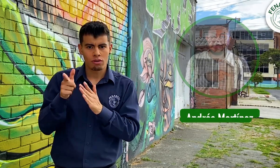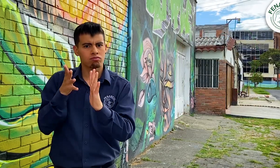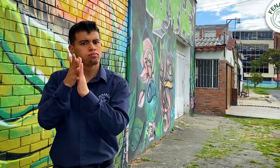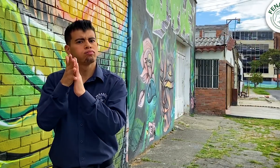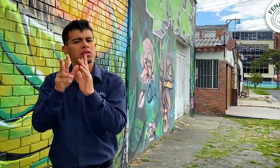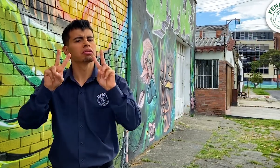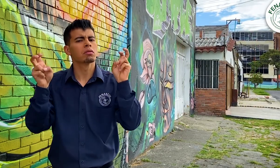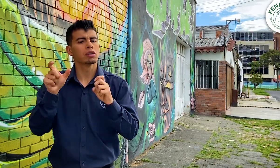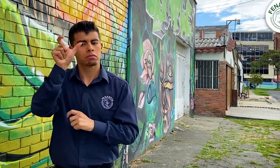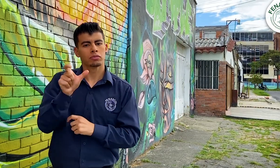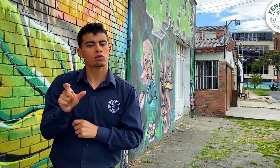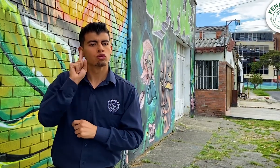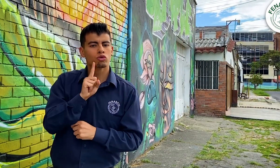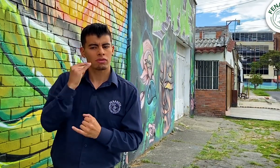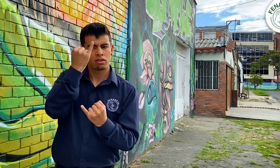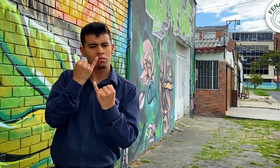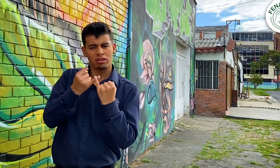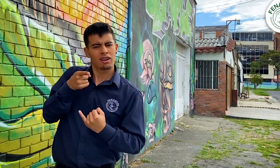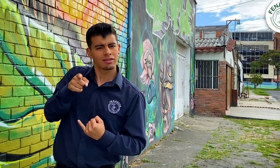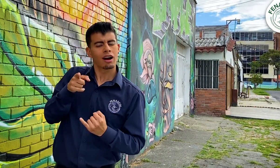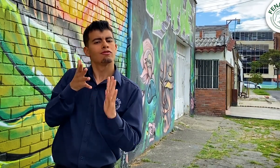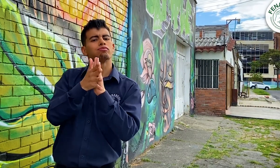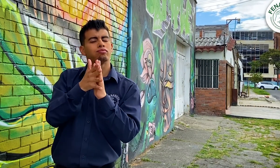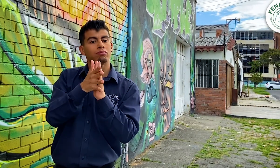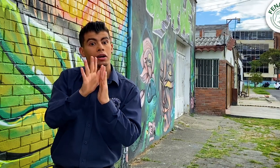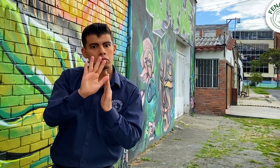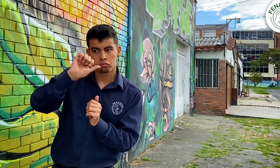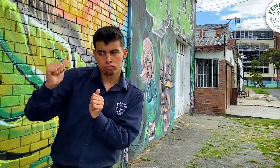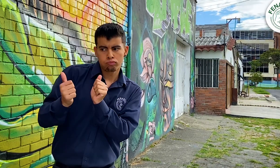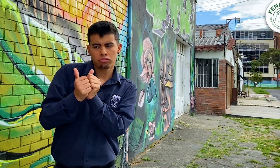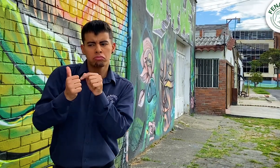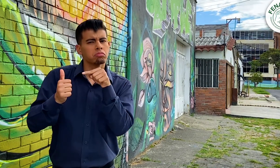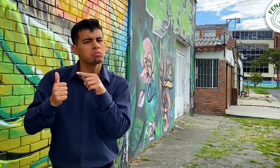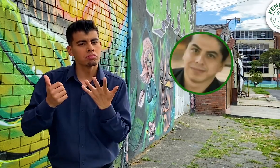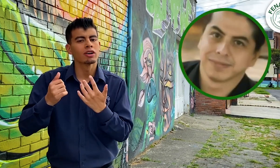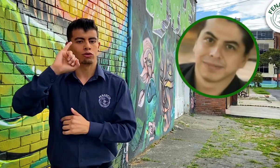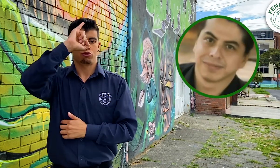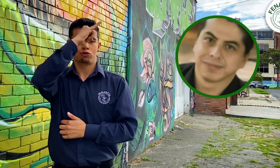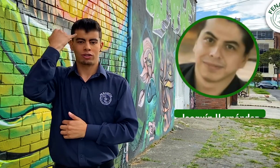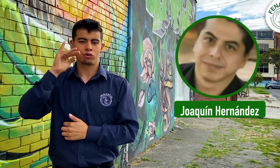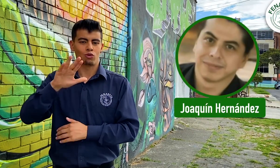Además, hablando de identidad sorda, estará también Joaquín Hernández, subdirector de programas de FENASCOL.